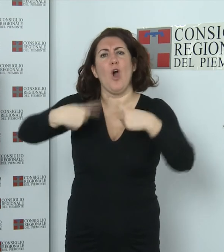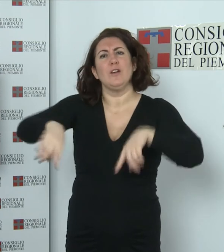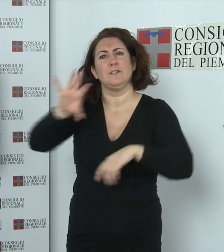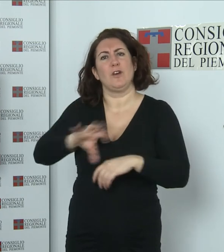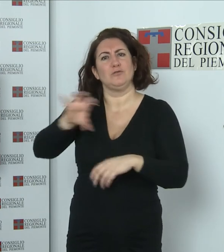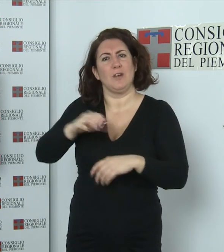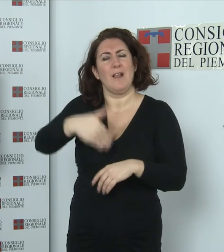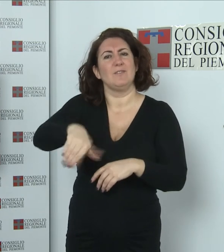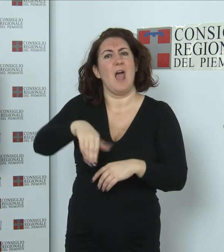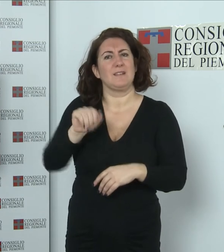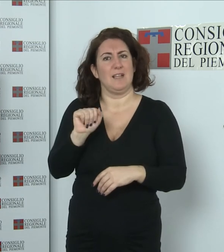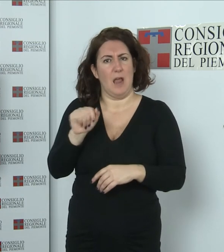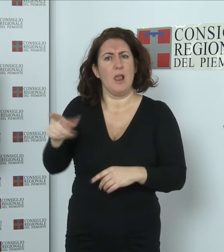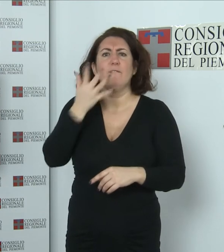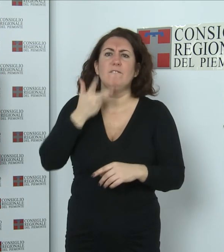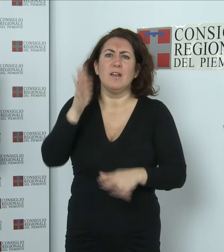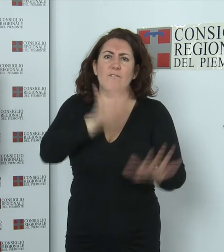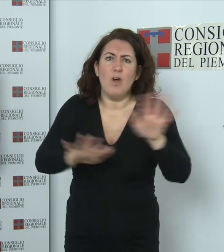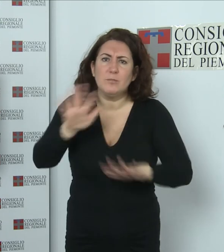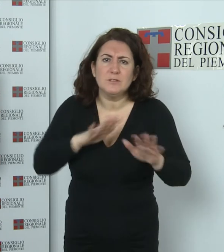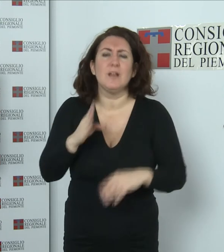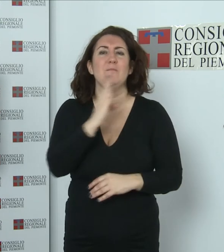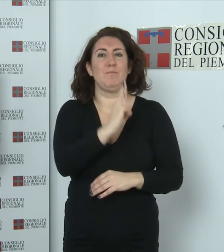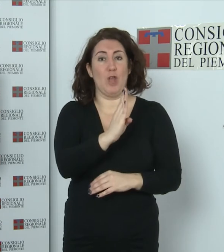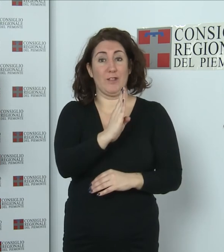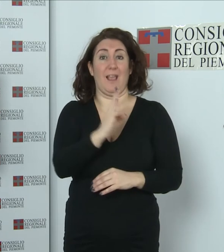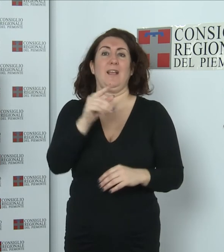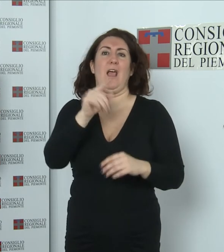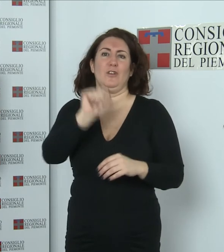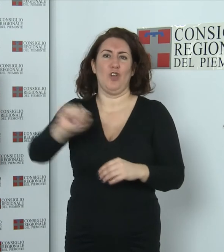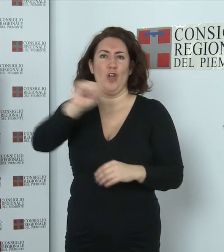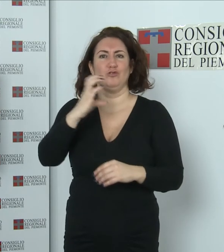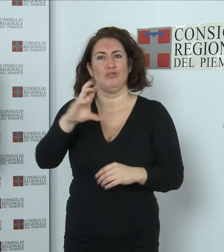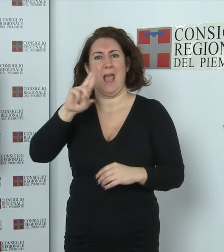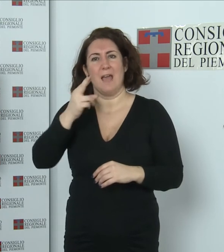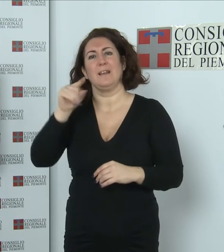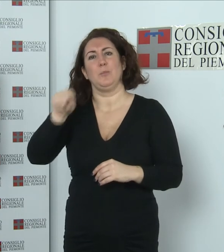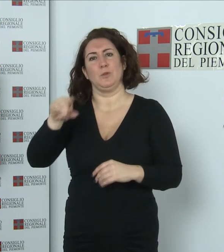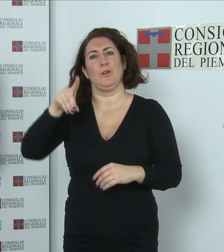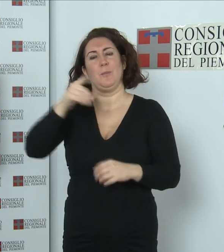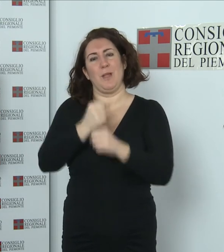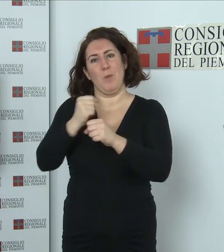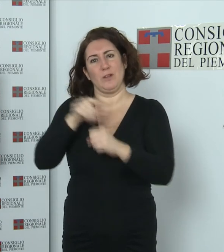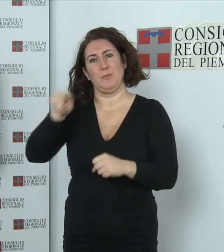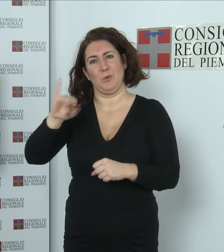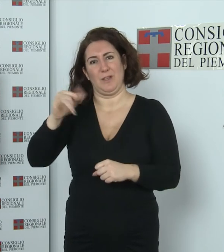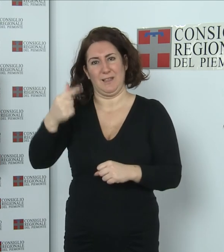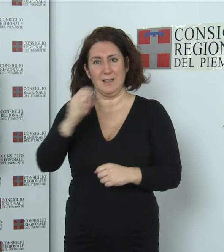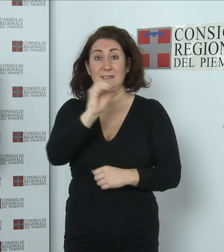in via Arsenale. Per informazioni, bibliotecachiocciolacr.piemonte.it, telefono 011